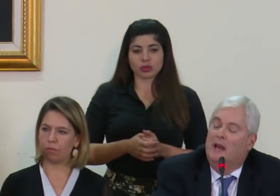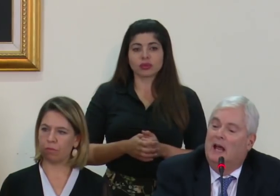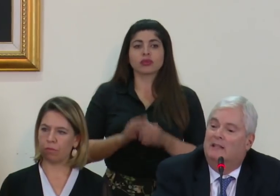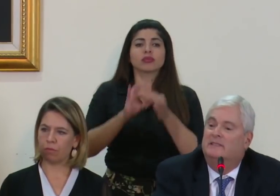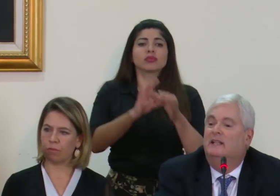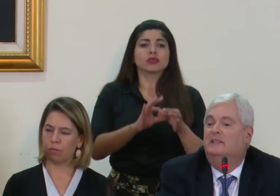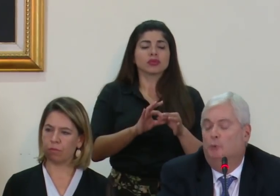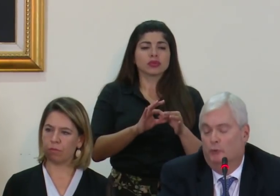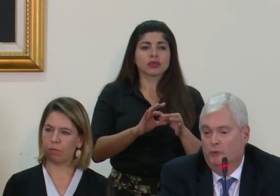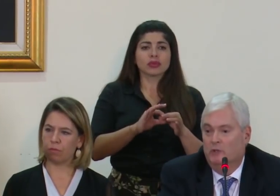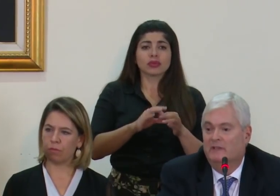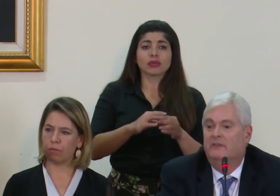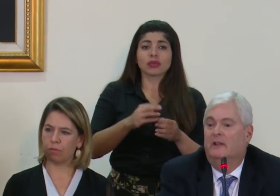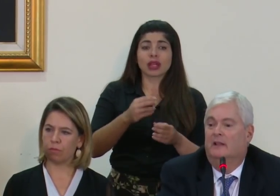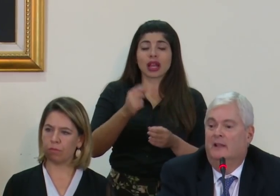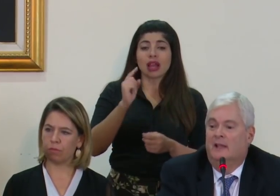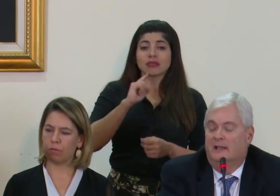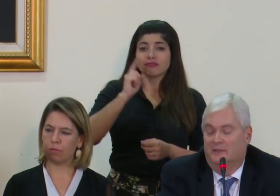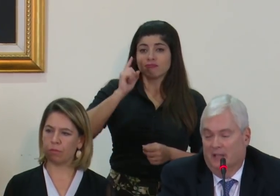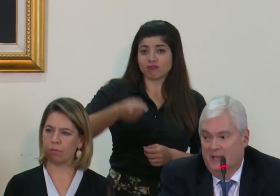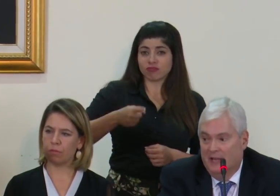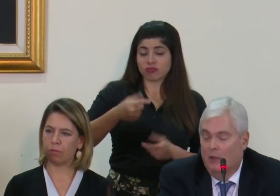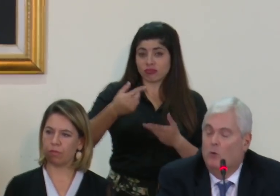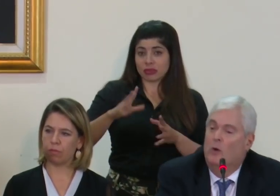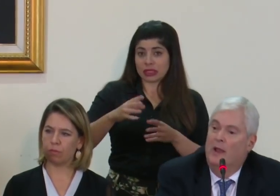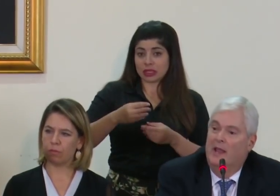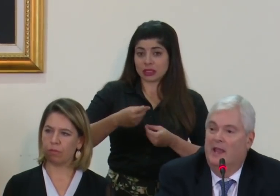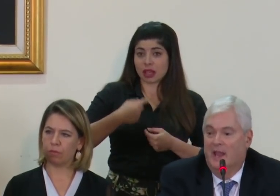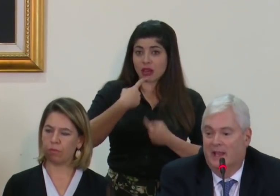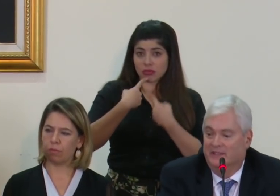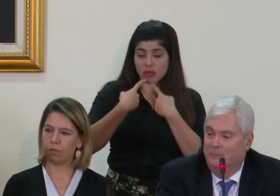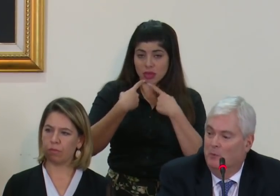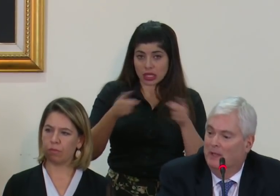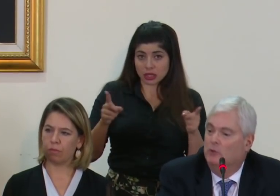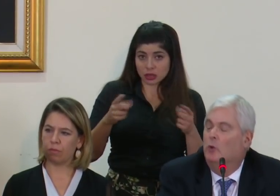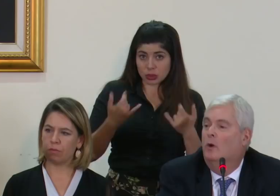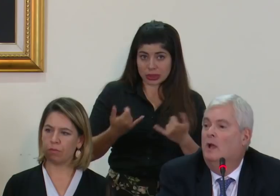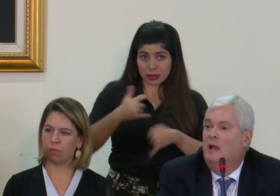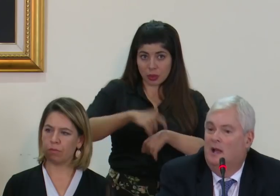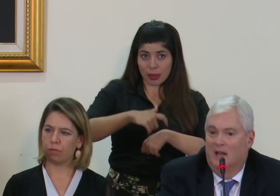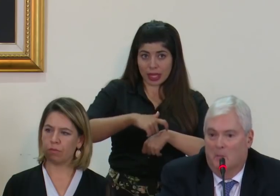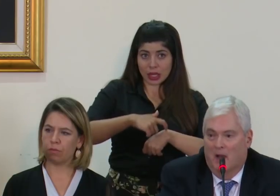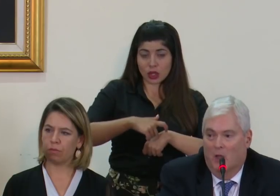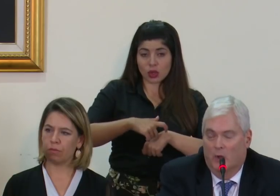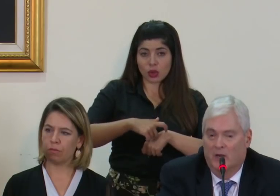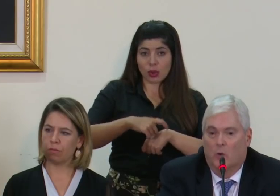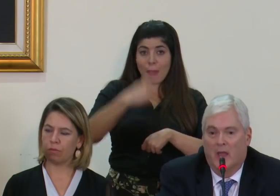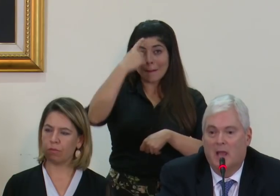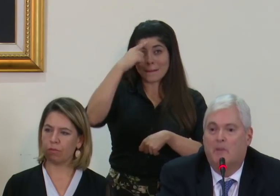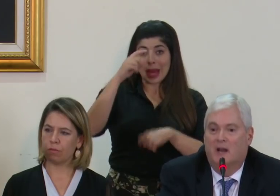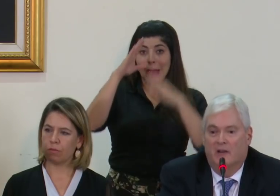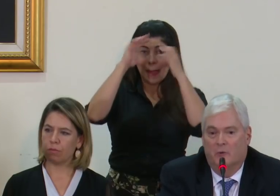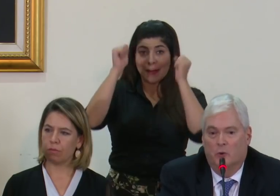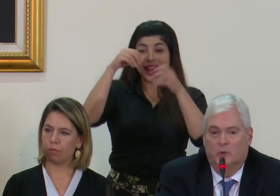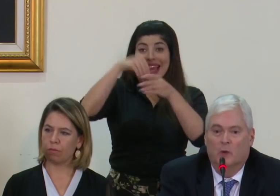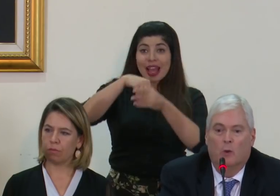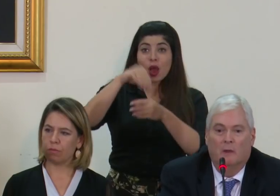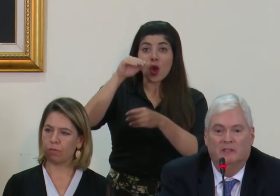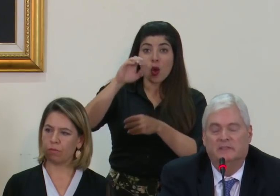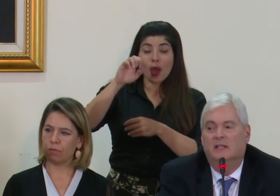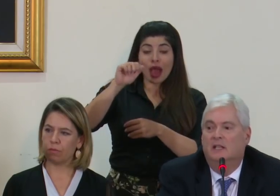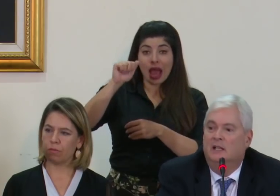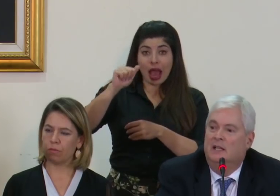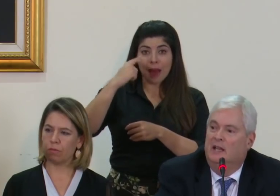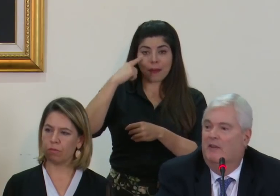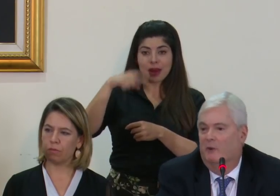Sobre las instrucciones que se han girado en este momento al embajador en la OEA para la reunión del